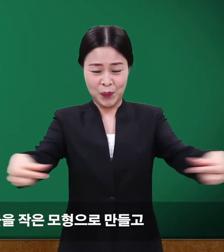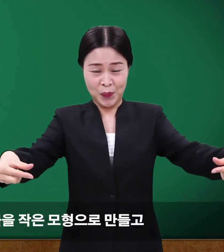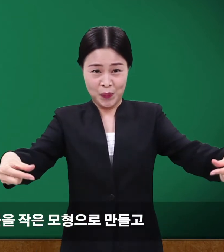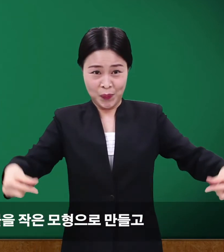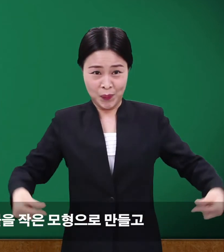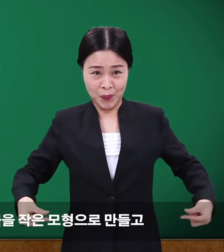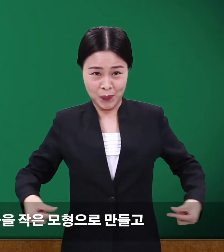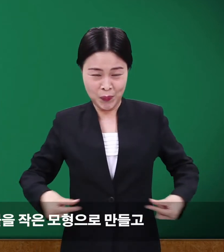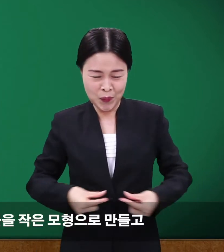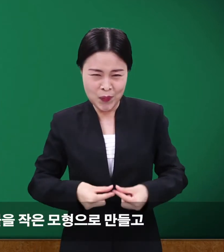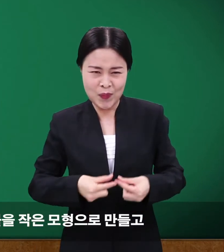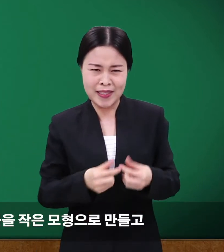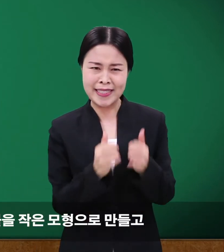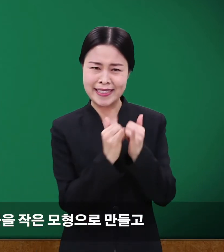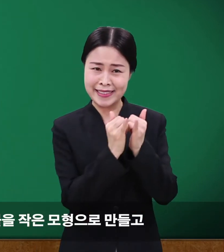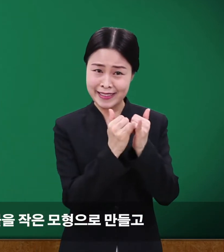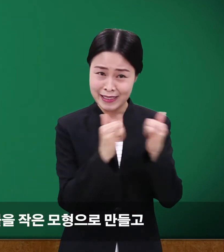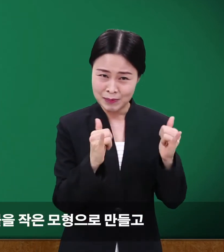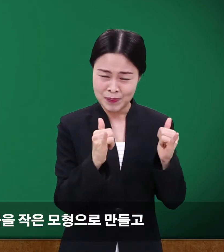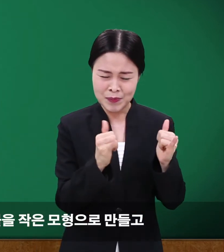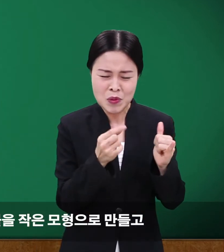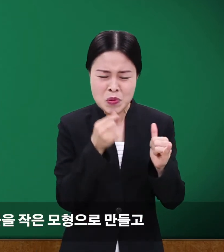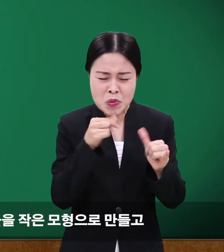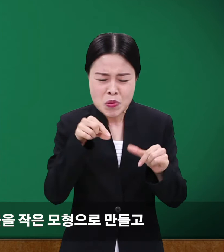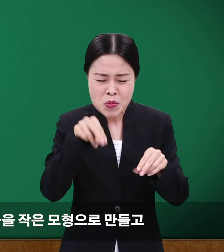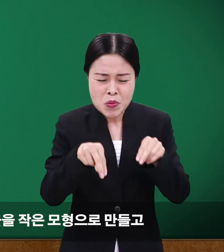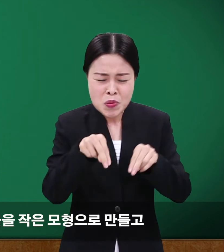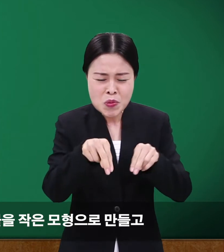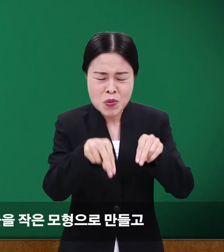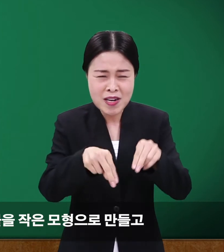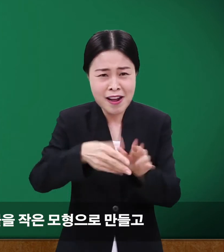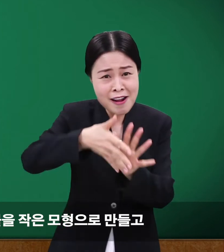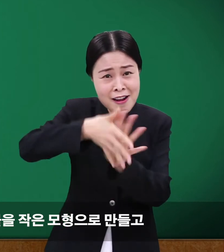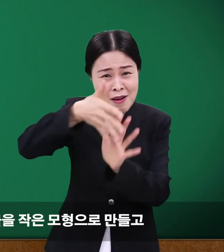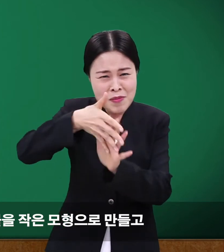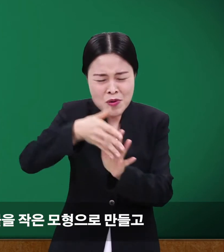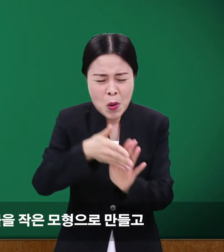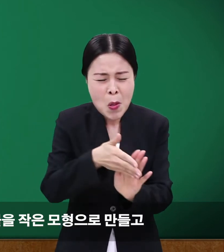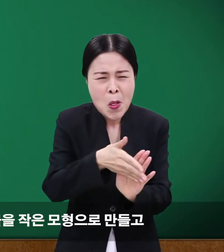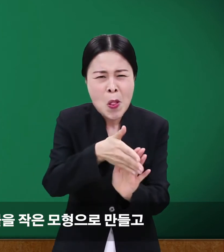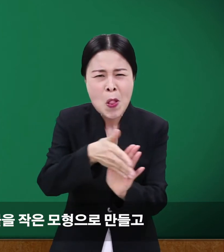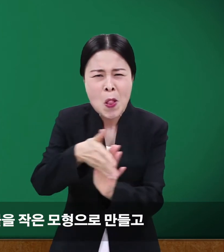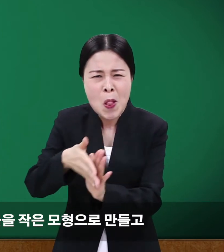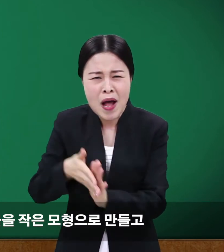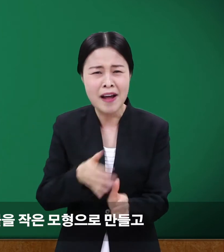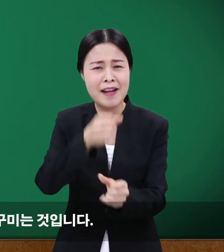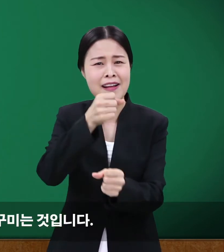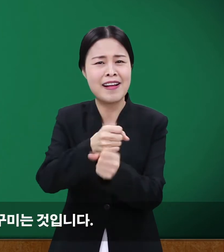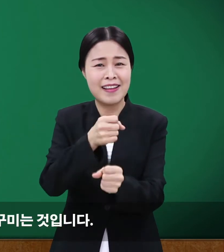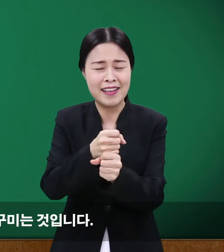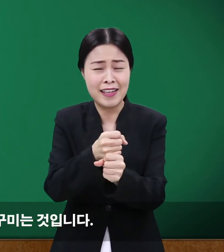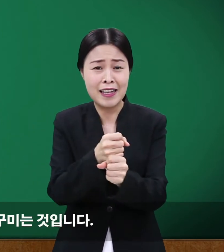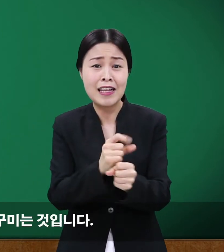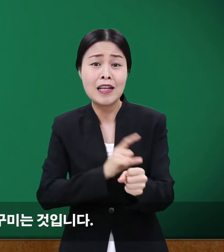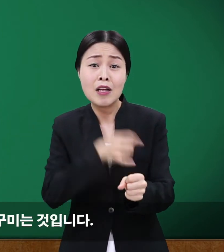디오라마는 사람이나 건물을 작은 모형으로 만들고 하나의